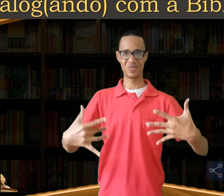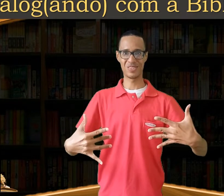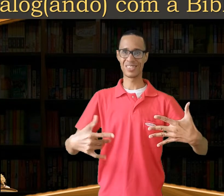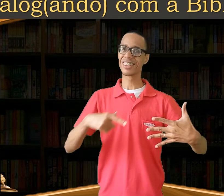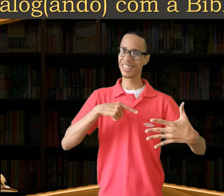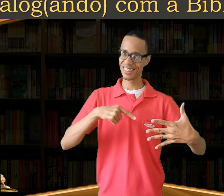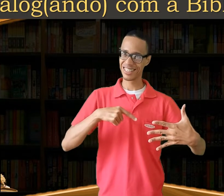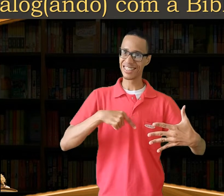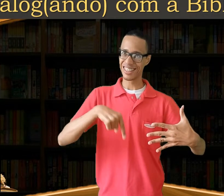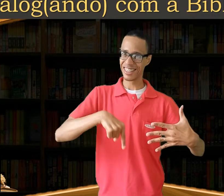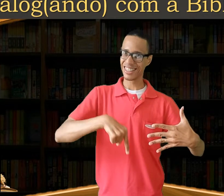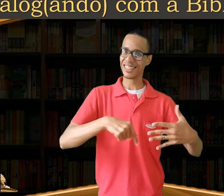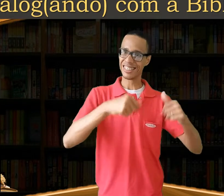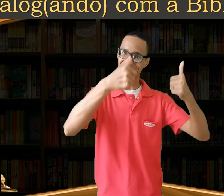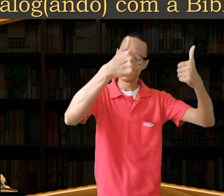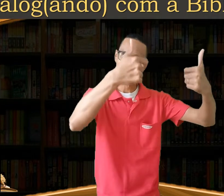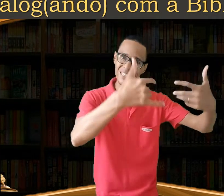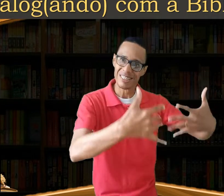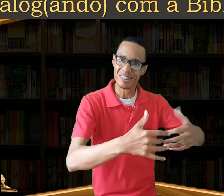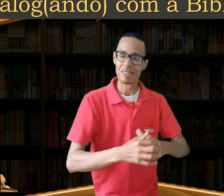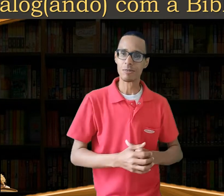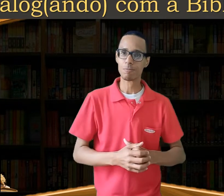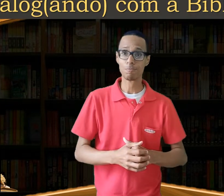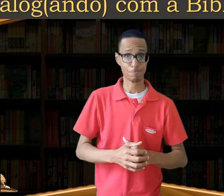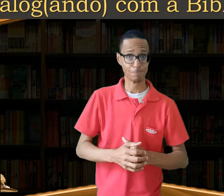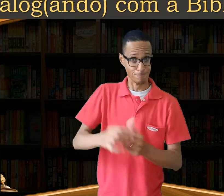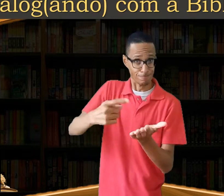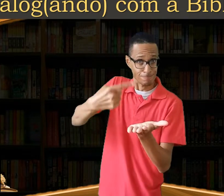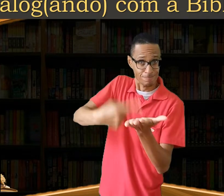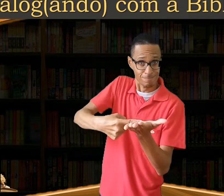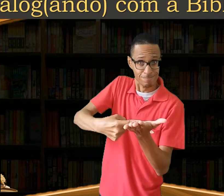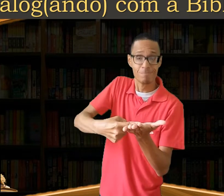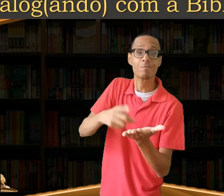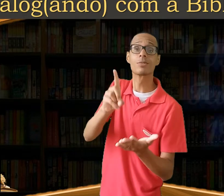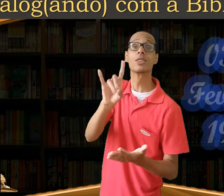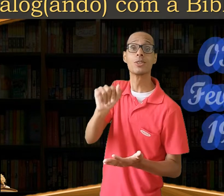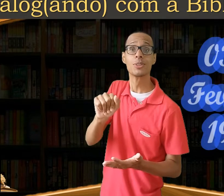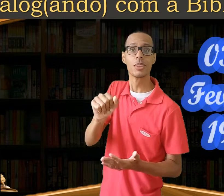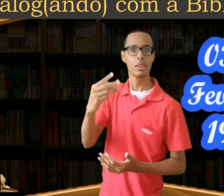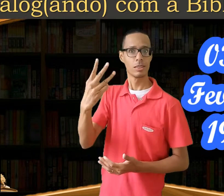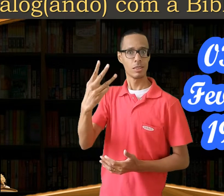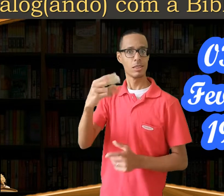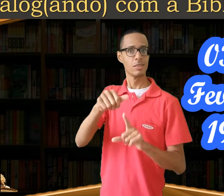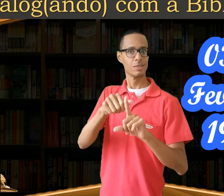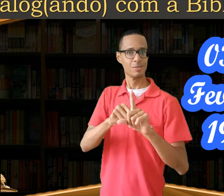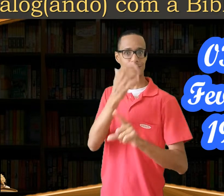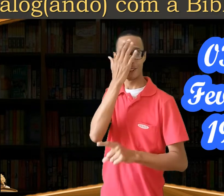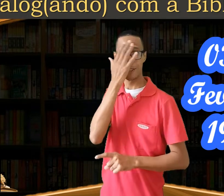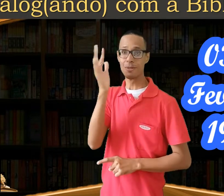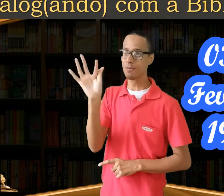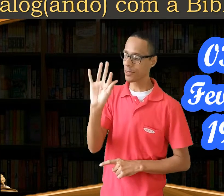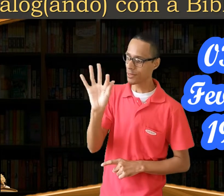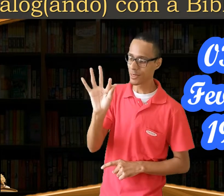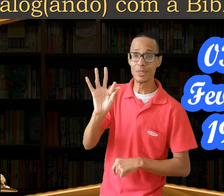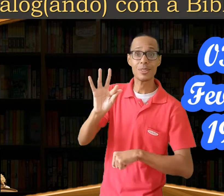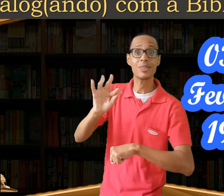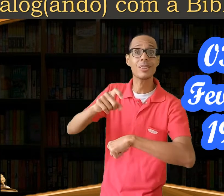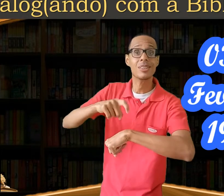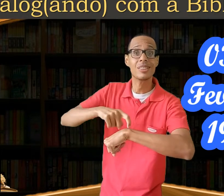Então, anote aí em sua agenda a data do dia 3 de fevereiro, quinta-feira, às